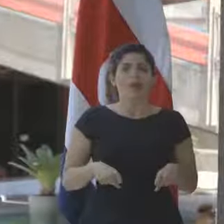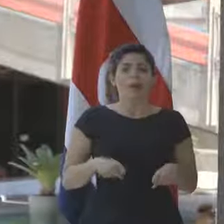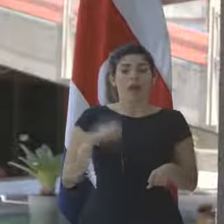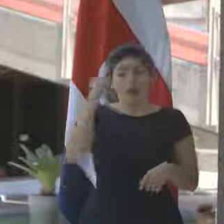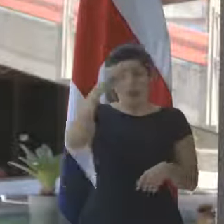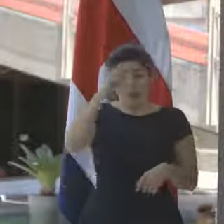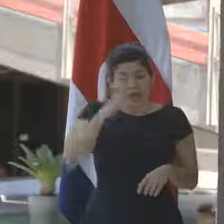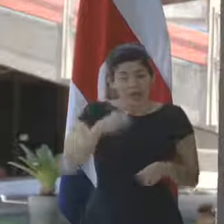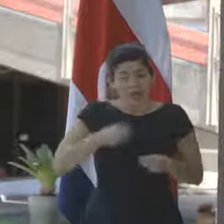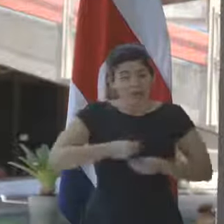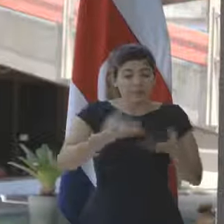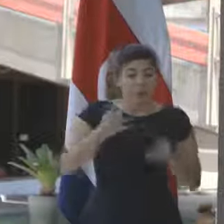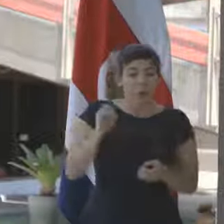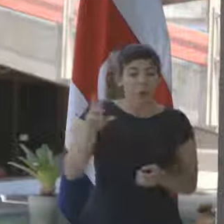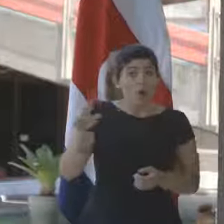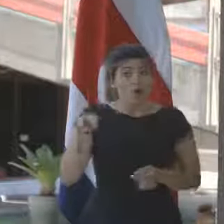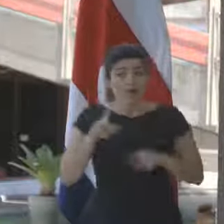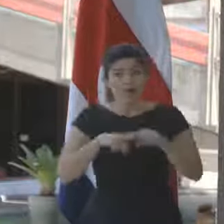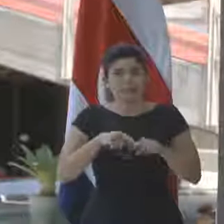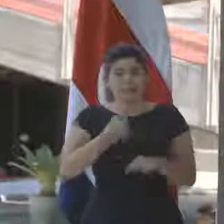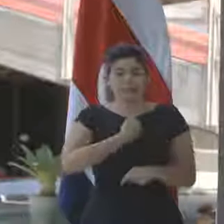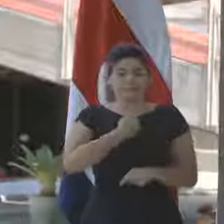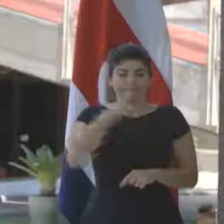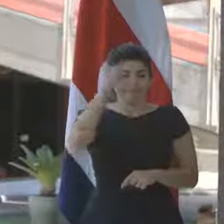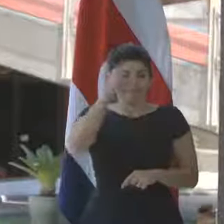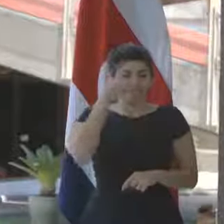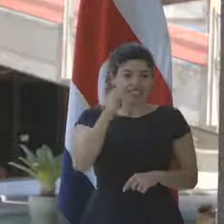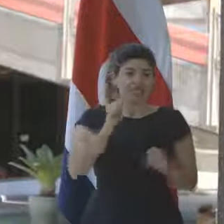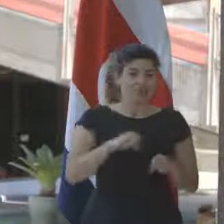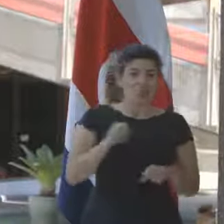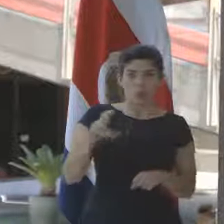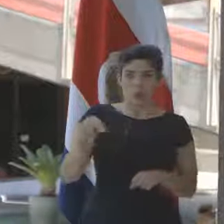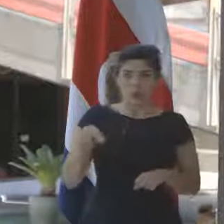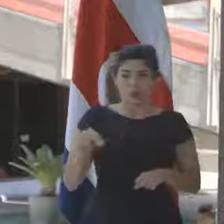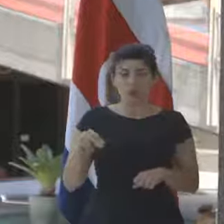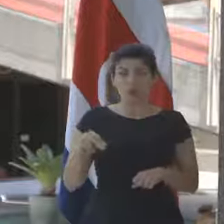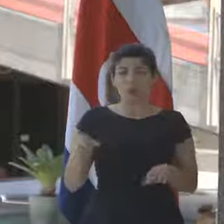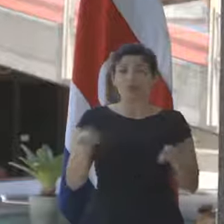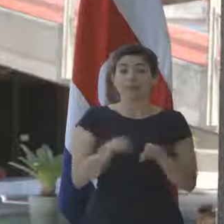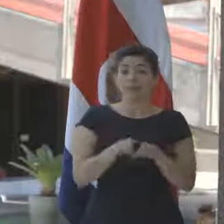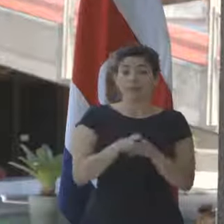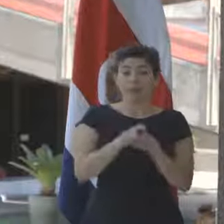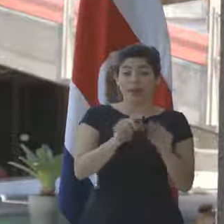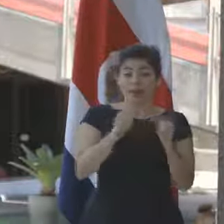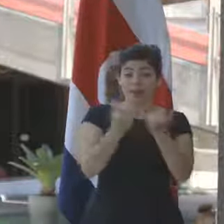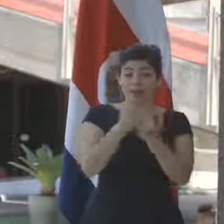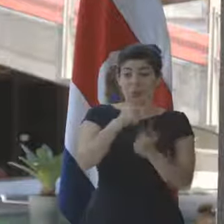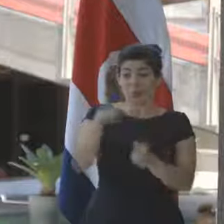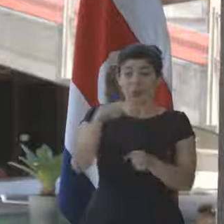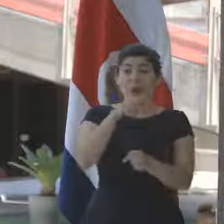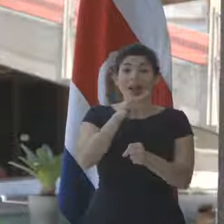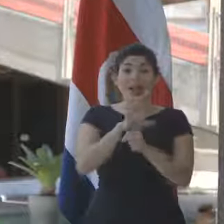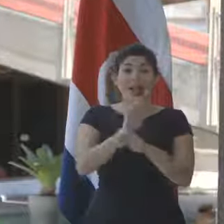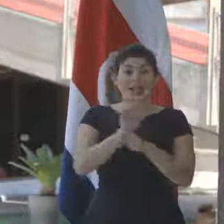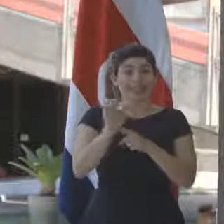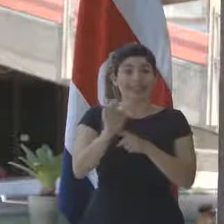criterios o no, según lo considero oportuno. También los garantes podrán,